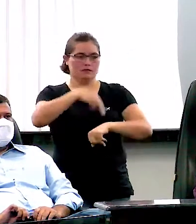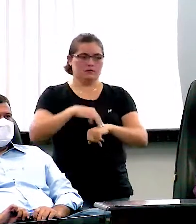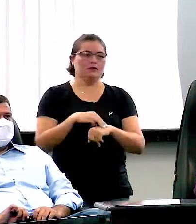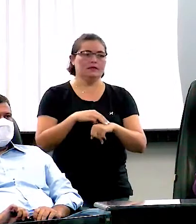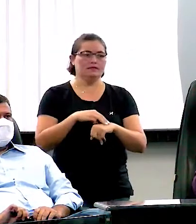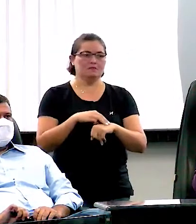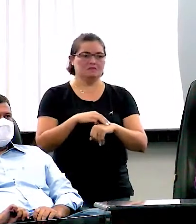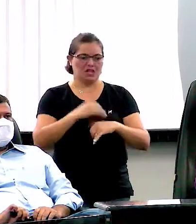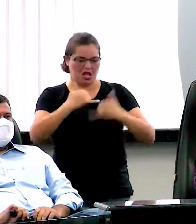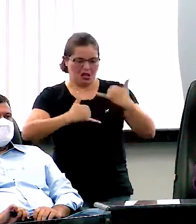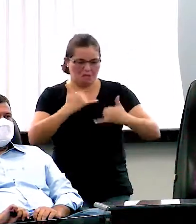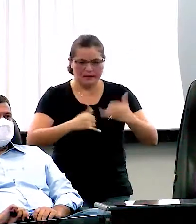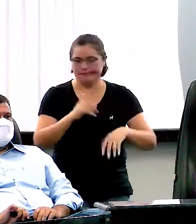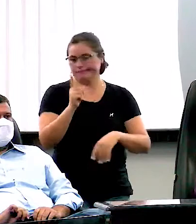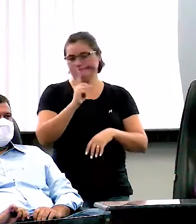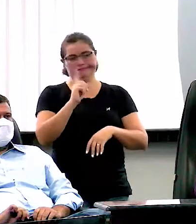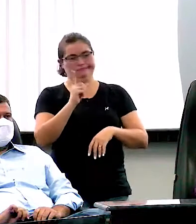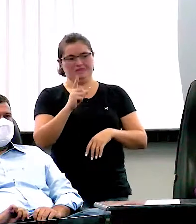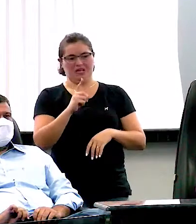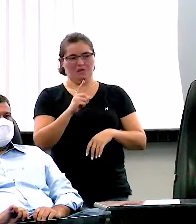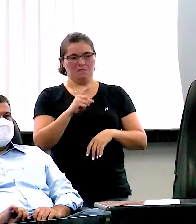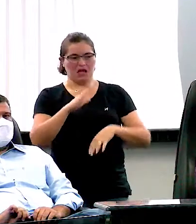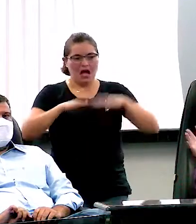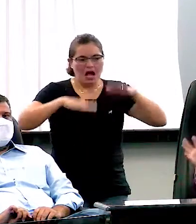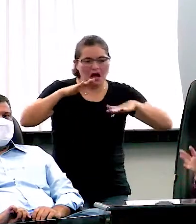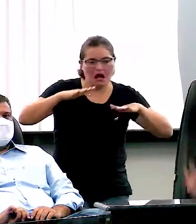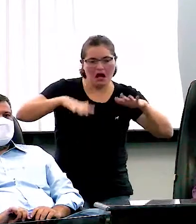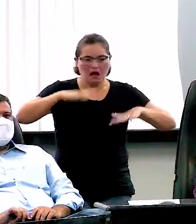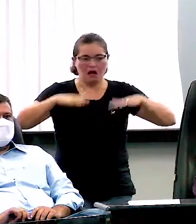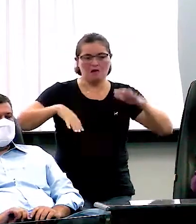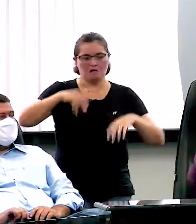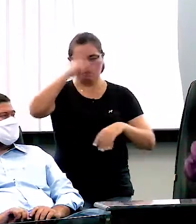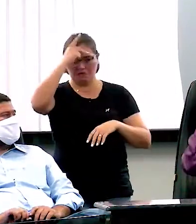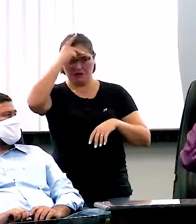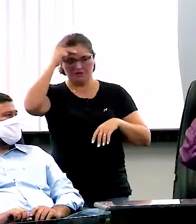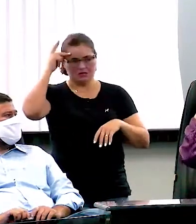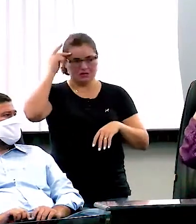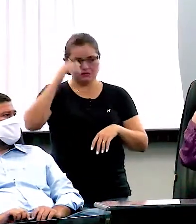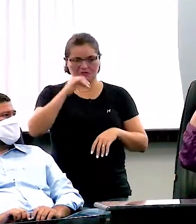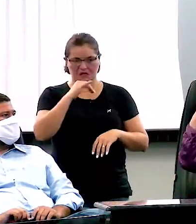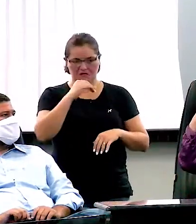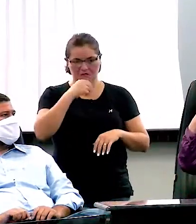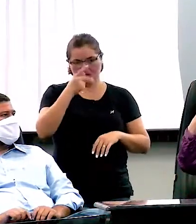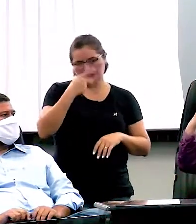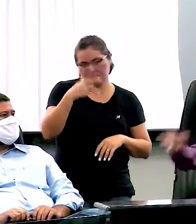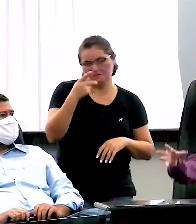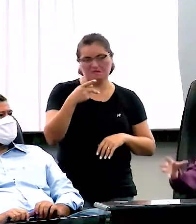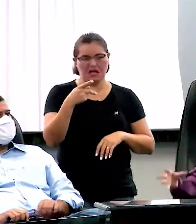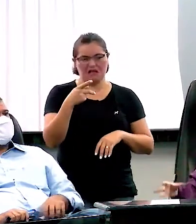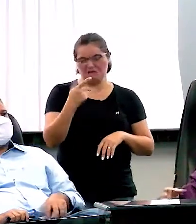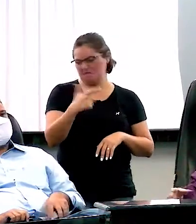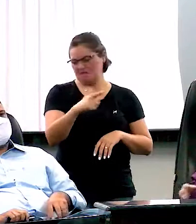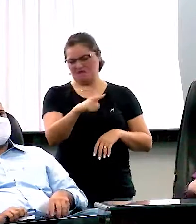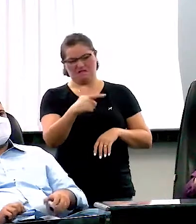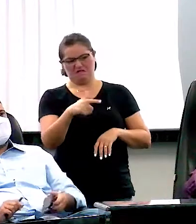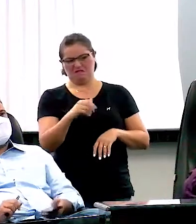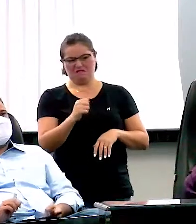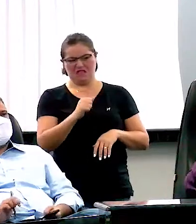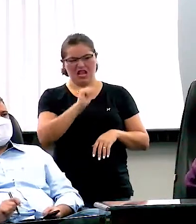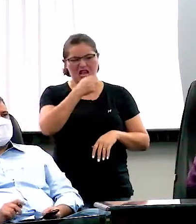brincadeira. Eu ouço gente falar assim, não, isso daí não existe. A imprensa que